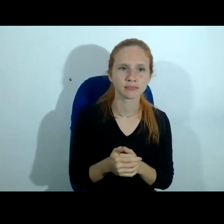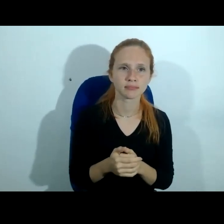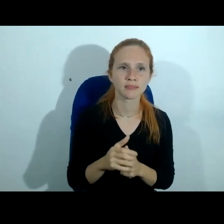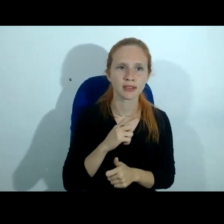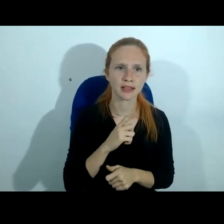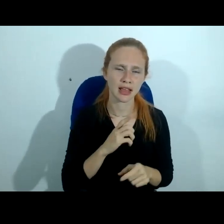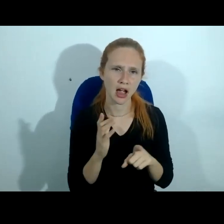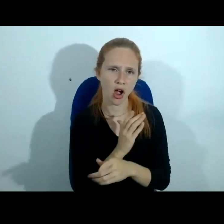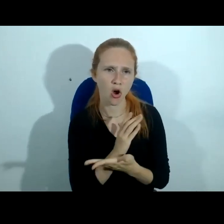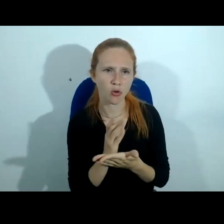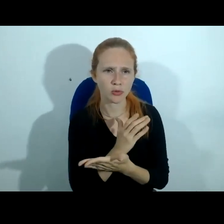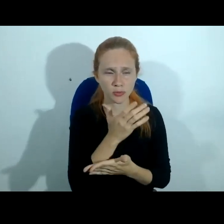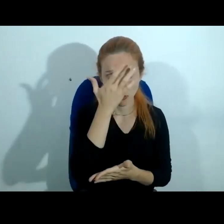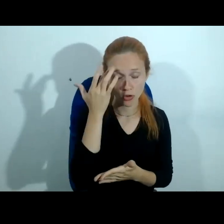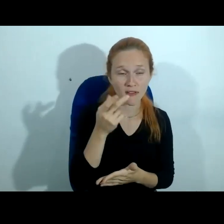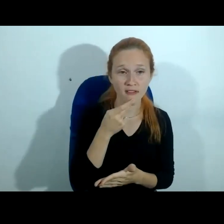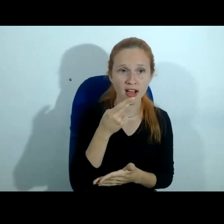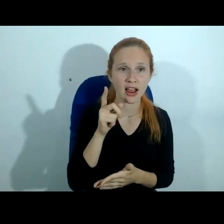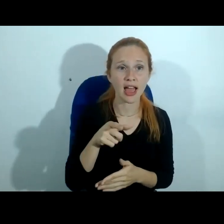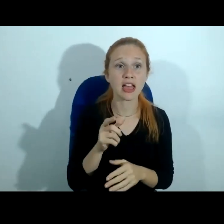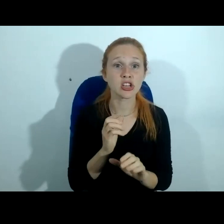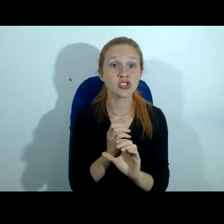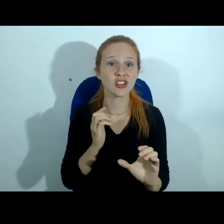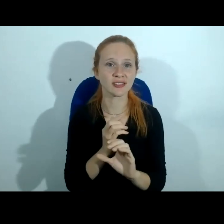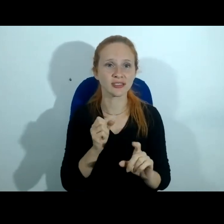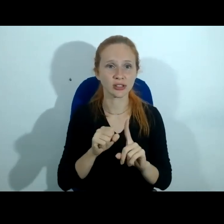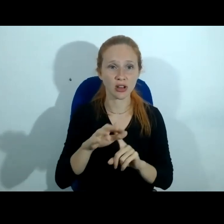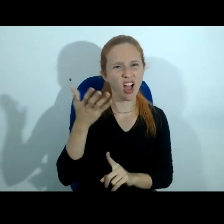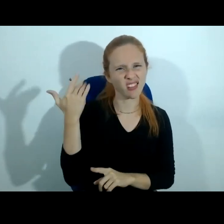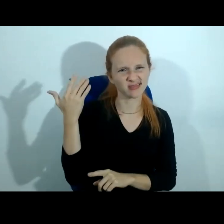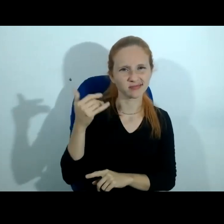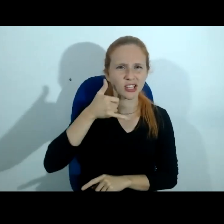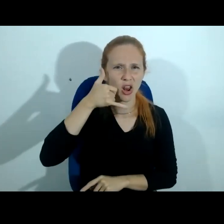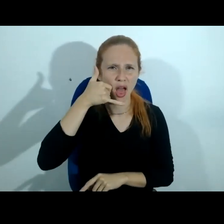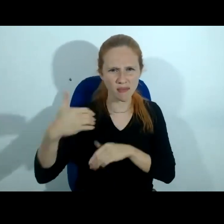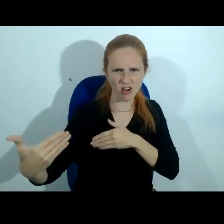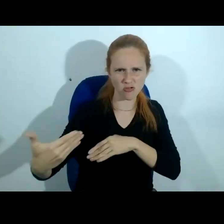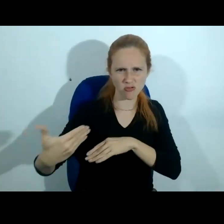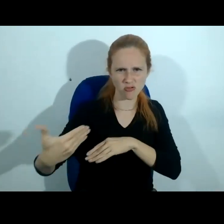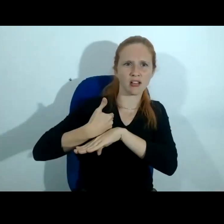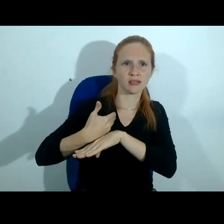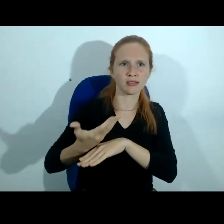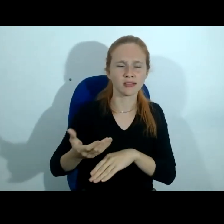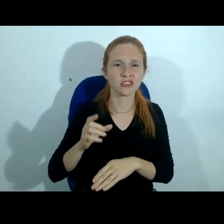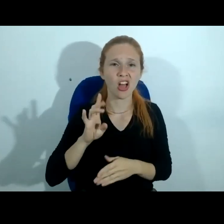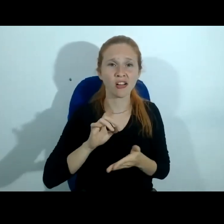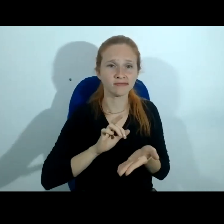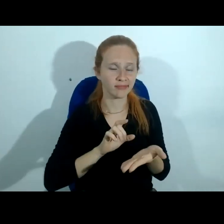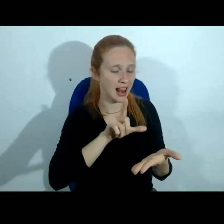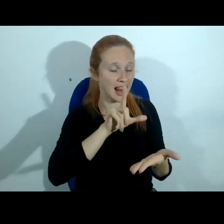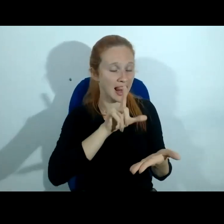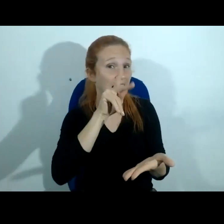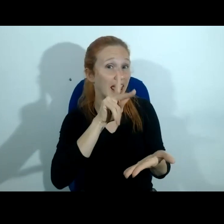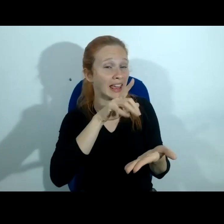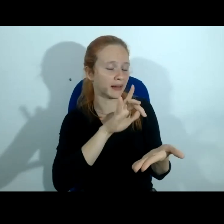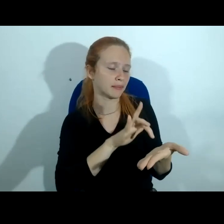engenharia outros chamam de engenhosidade social que antigamente a gente para ter um celular infectado por exemplo a gente tinha que apertar um clique o link a gente